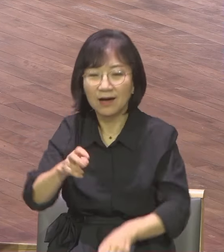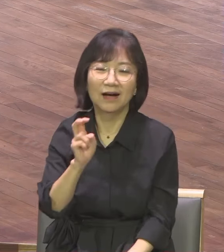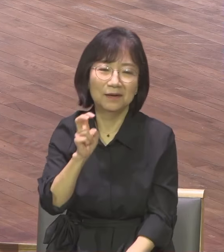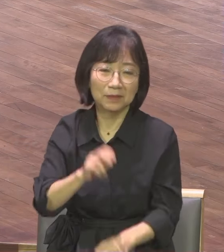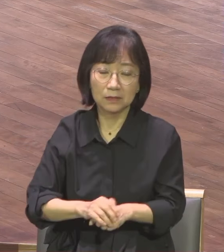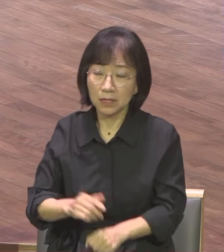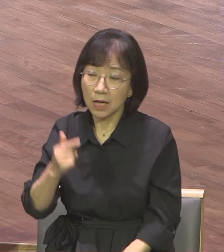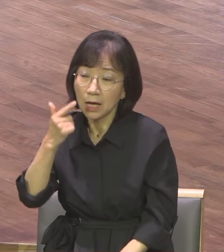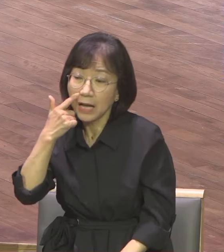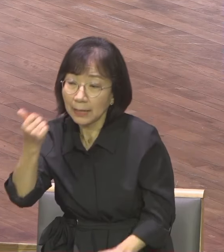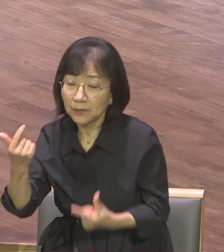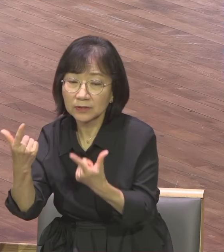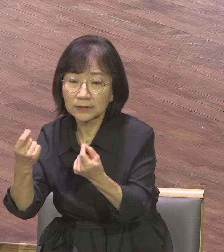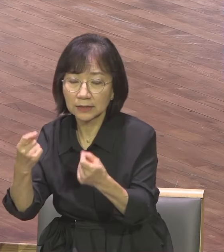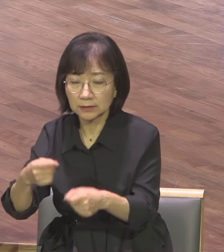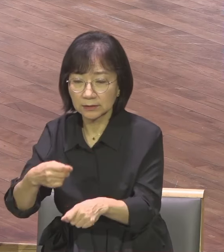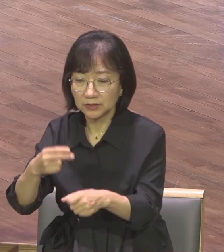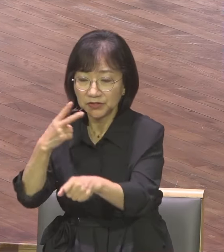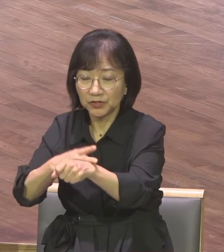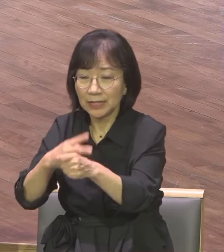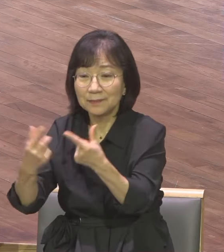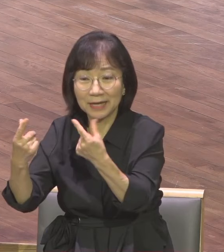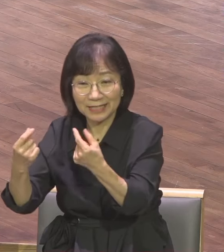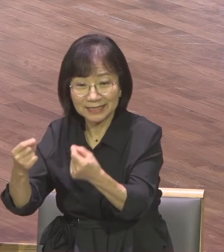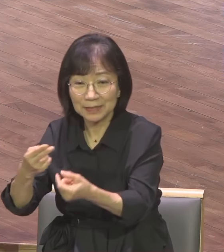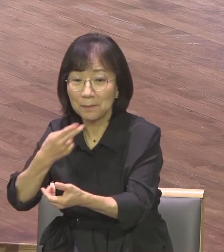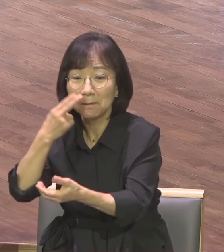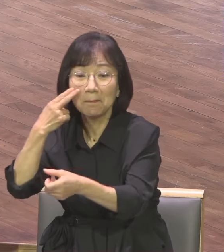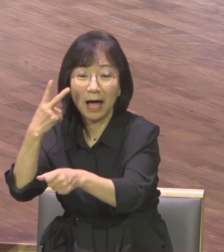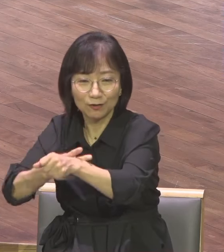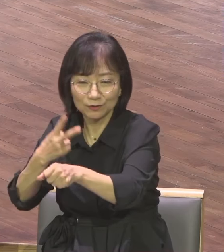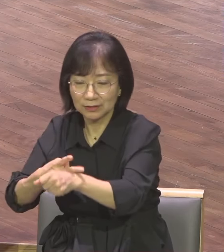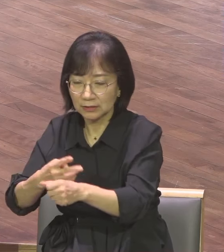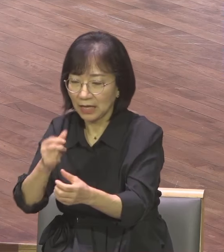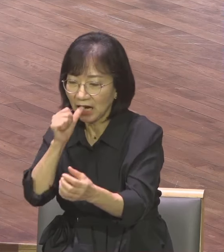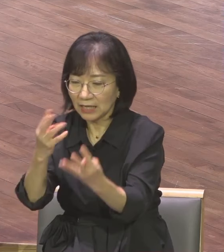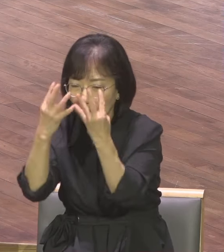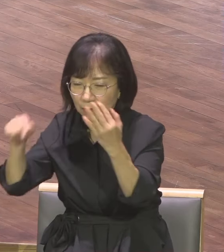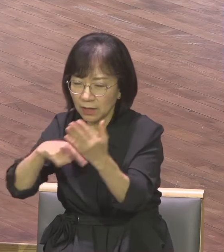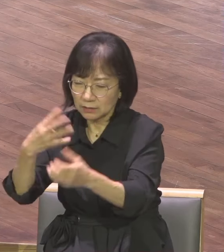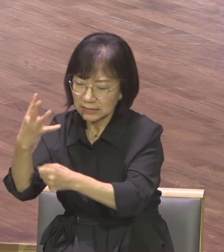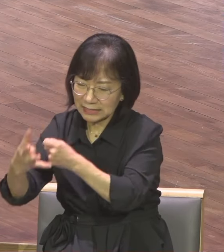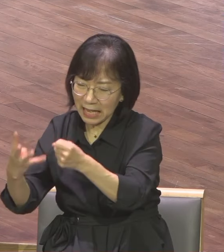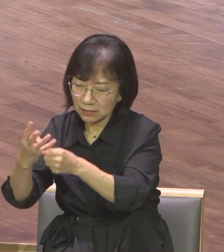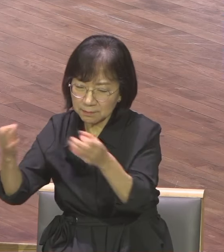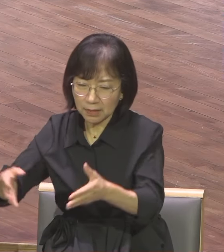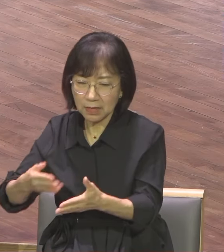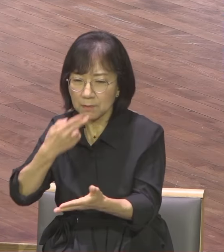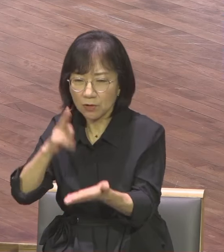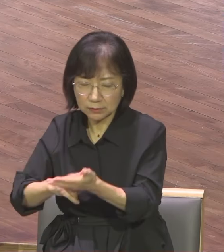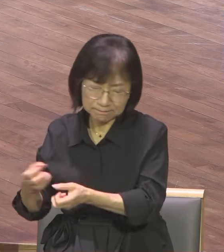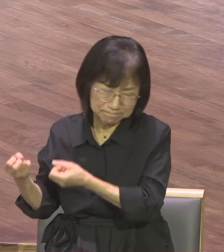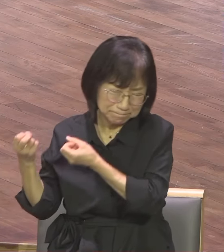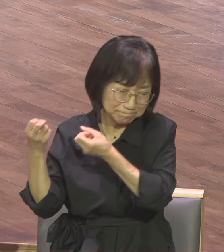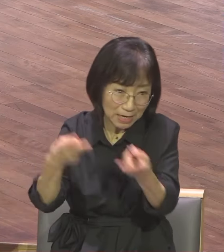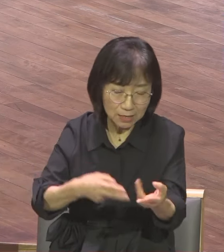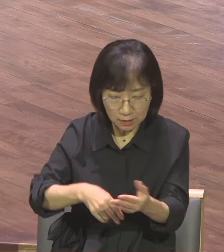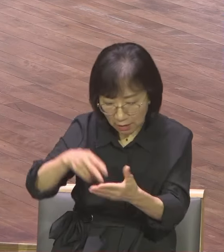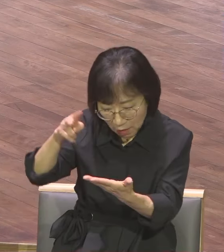바울이 4년 만에 편지를 썼는데 이 감옥에서 걱정하지 말아라 염려하지 말아라